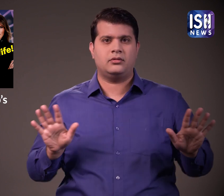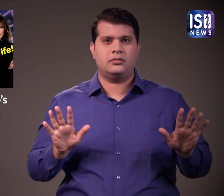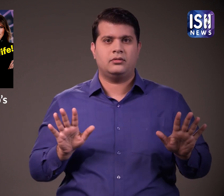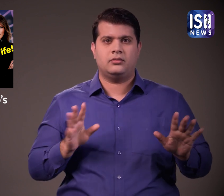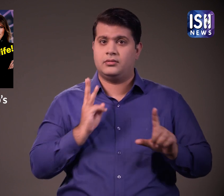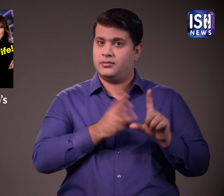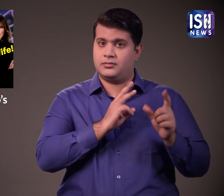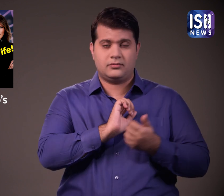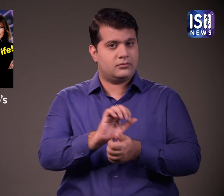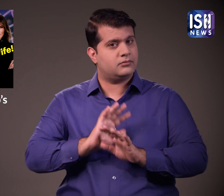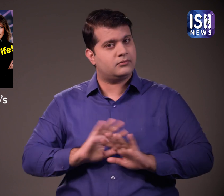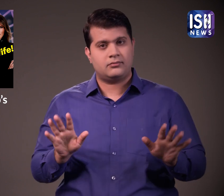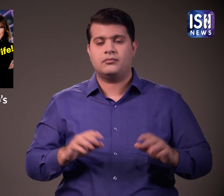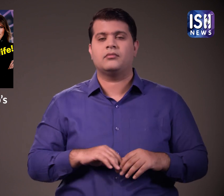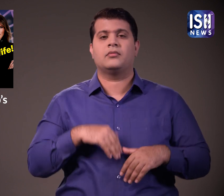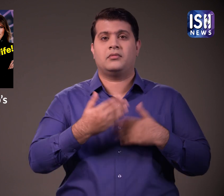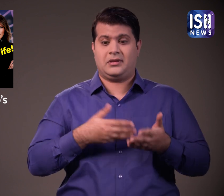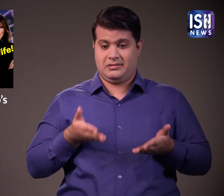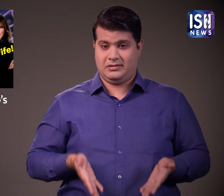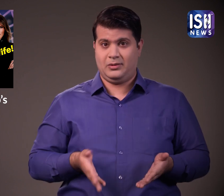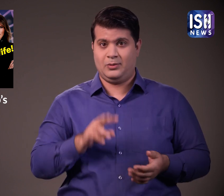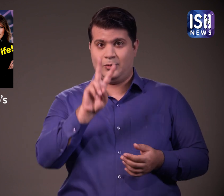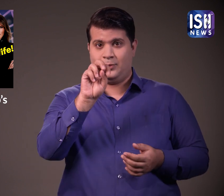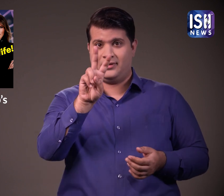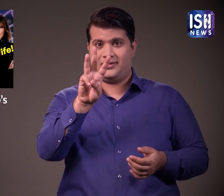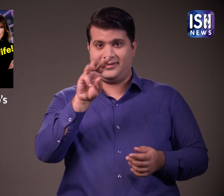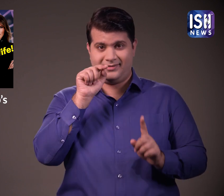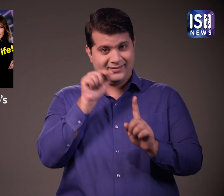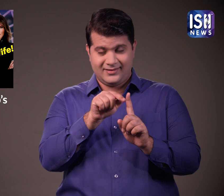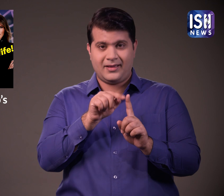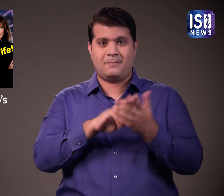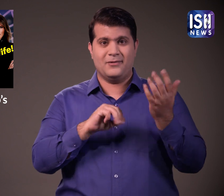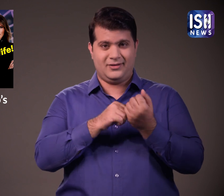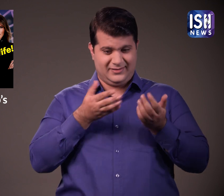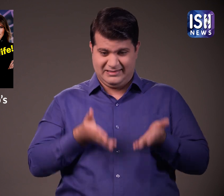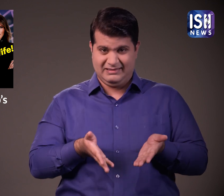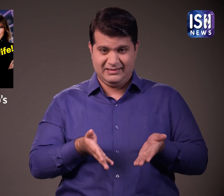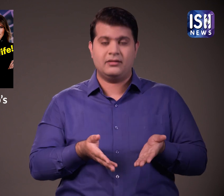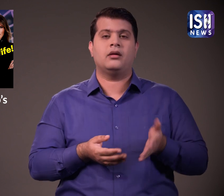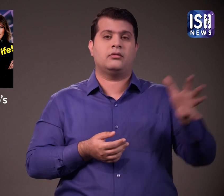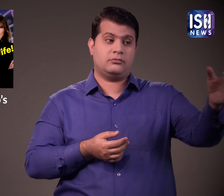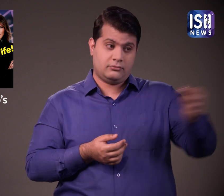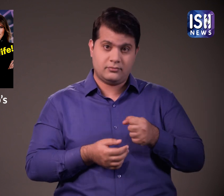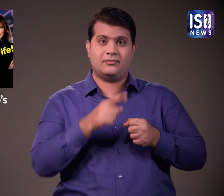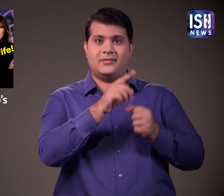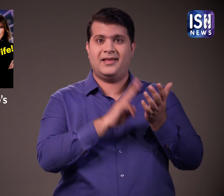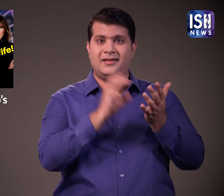उसे तीन साल की जेल की सजा सुनाई गई मार्च 2023 में कोहन को गवाई देने के लिए बुलाया गया था